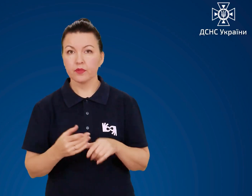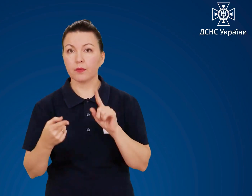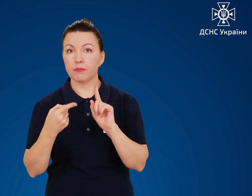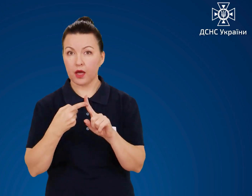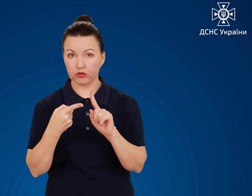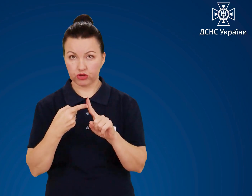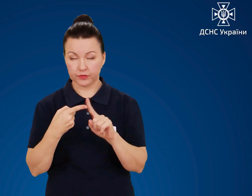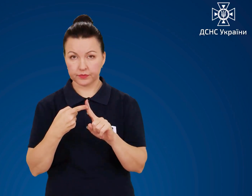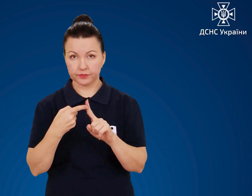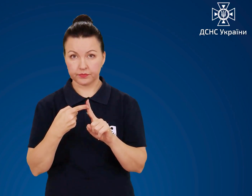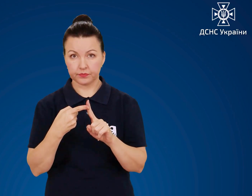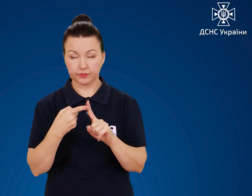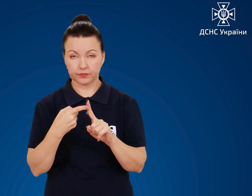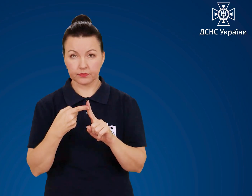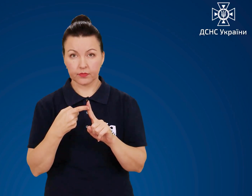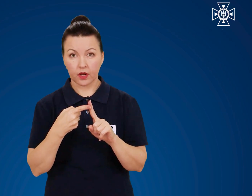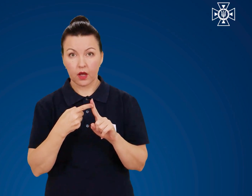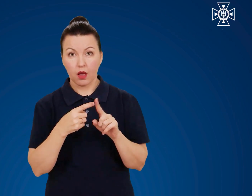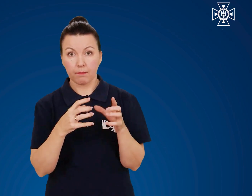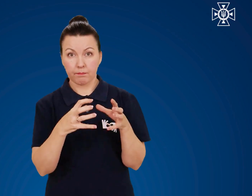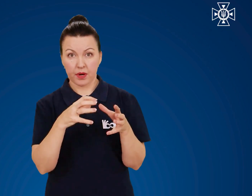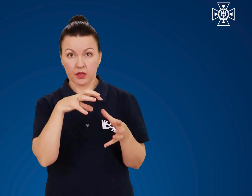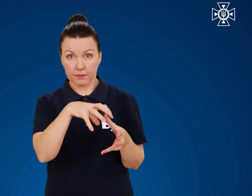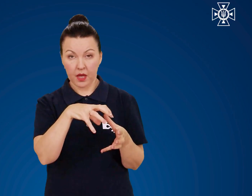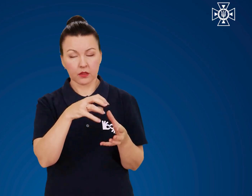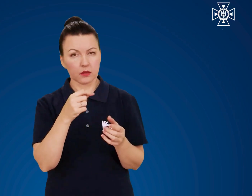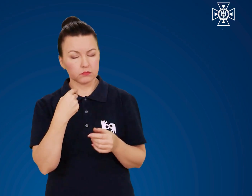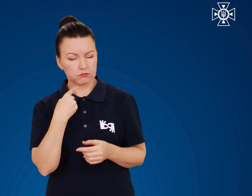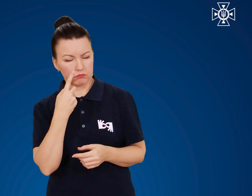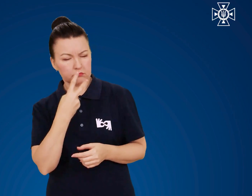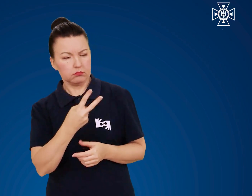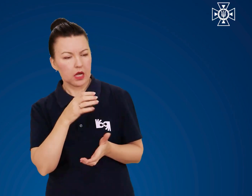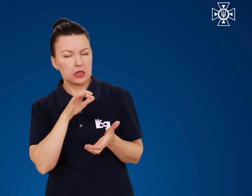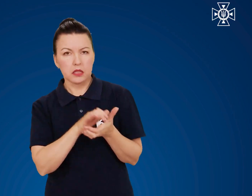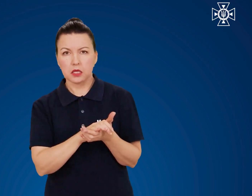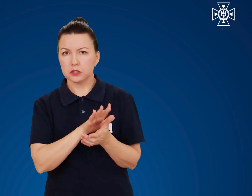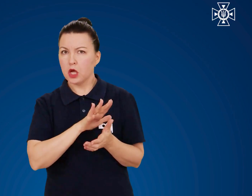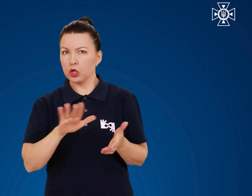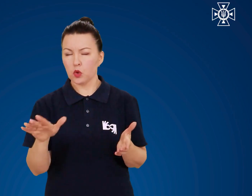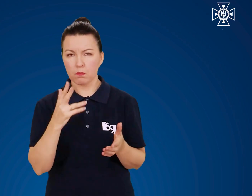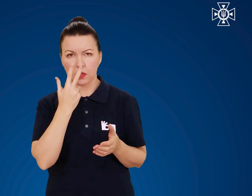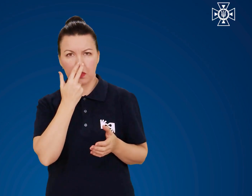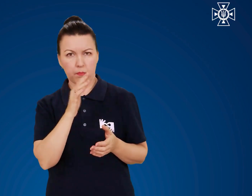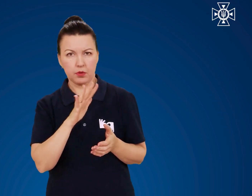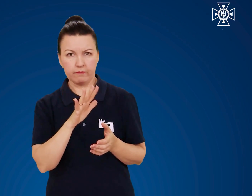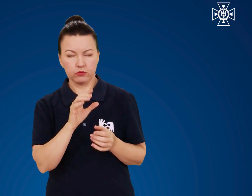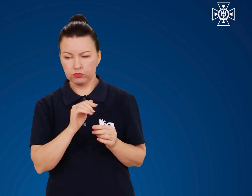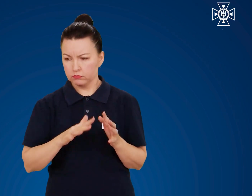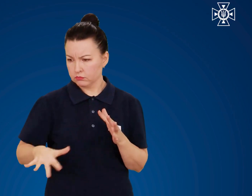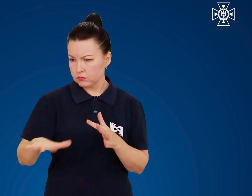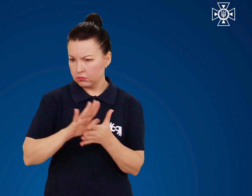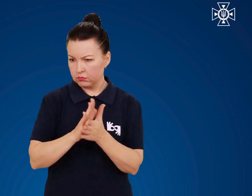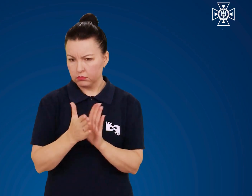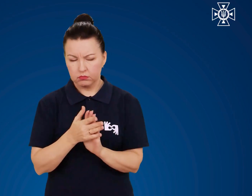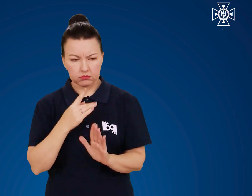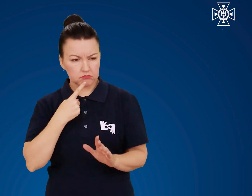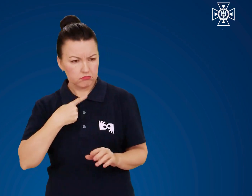Перше. Предмети є незнайомими або незвичними для цієї обстановки